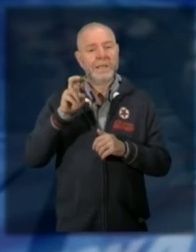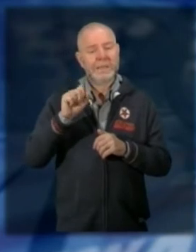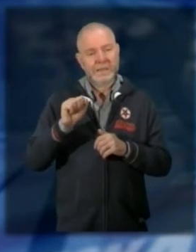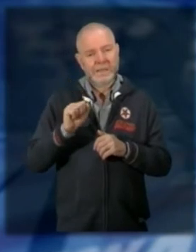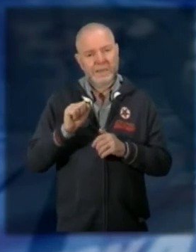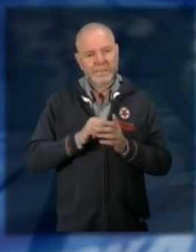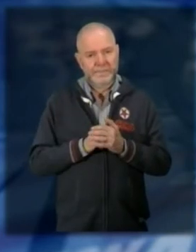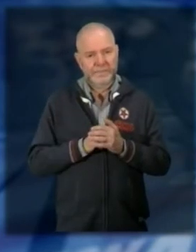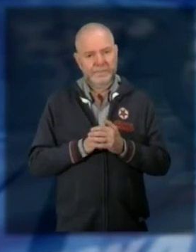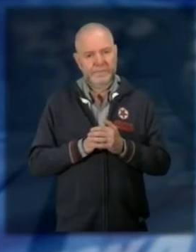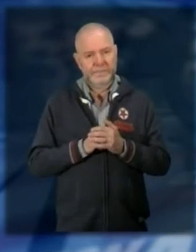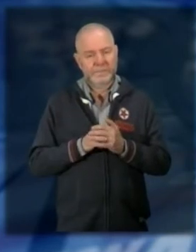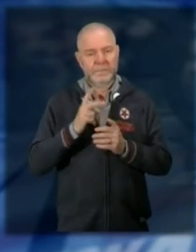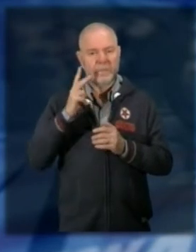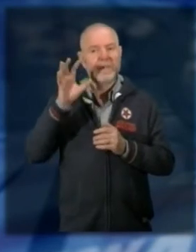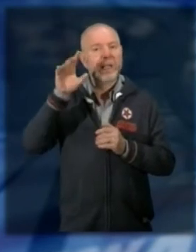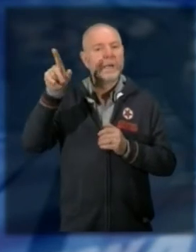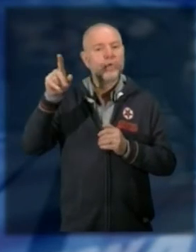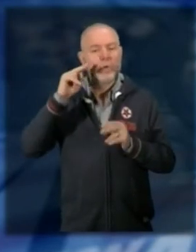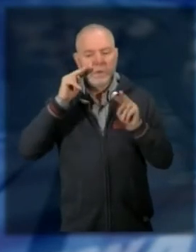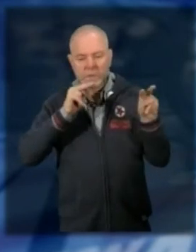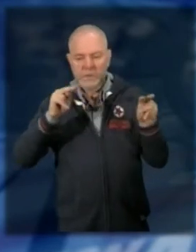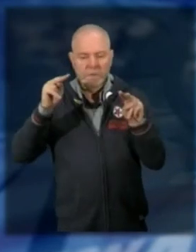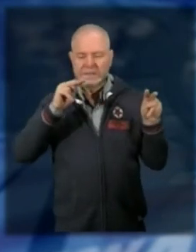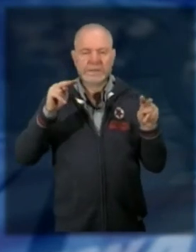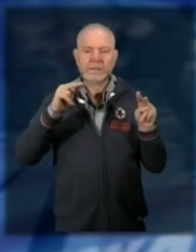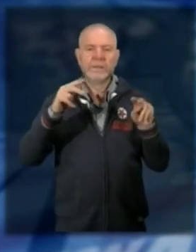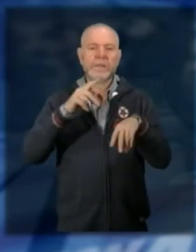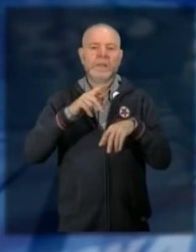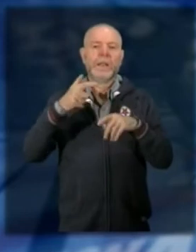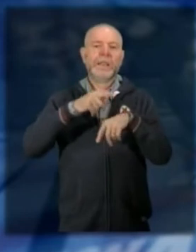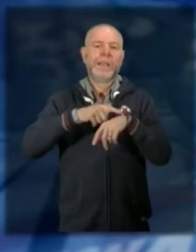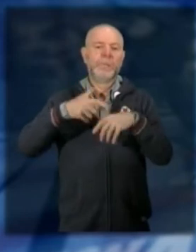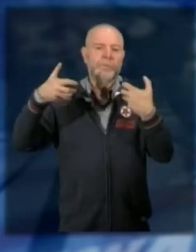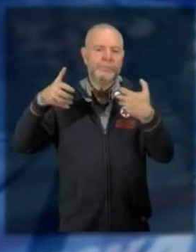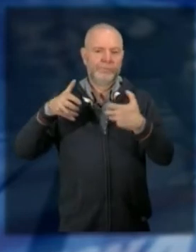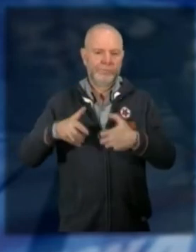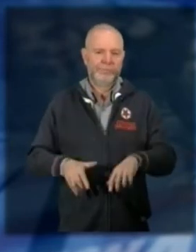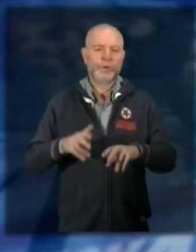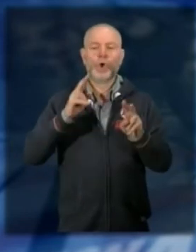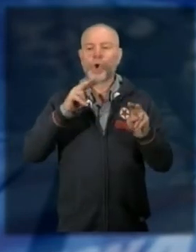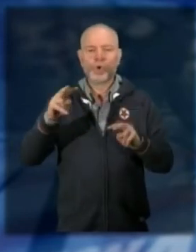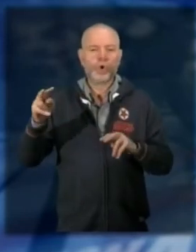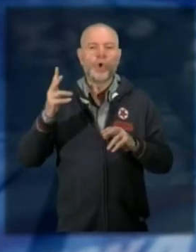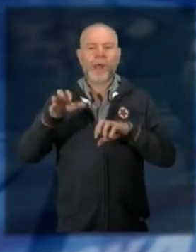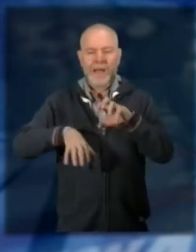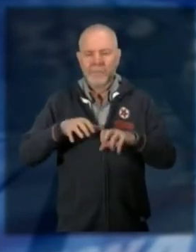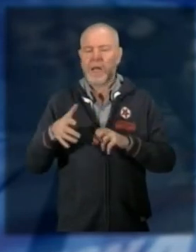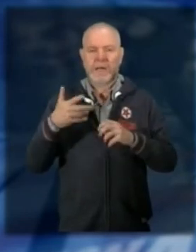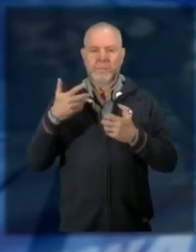monitoraggi che portano regione a ridurre i voli ma le critiche riguardano anche la frequenza annuale dei monitoraggi della fauna